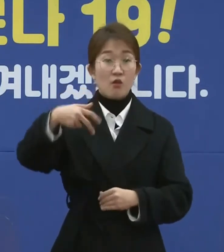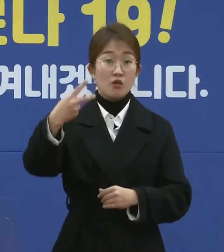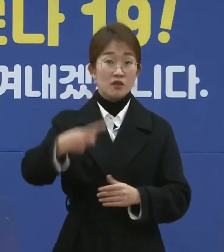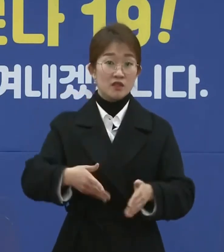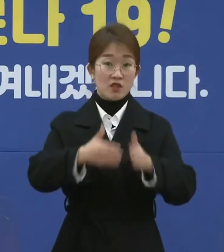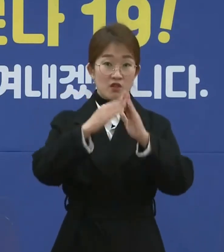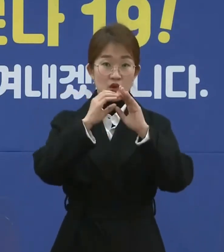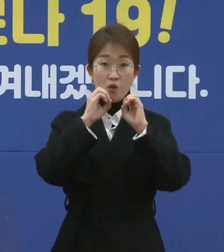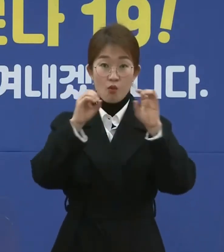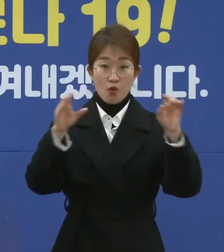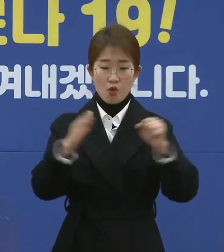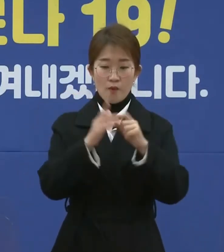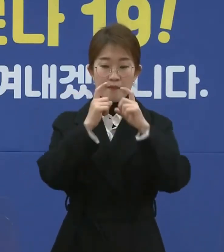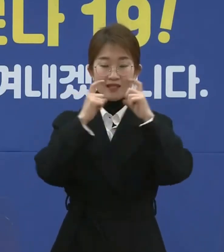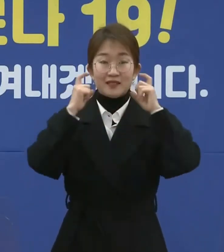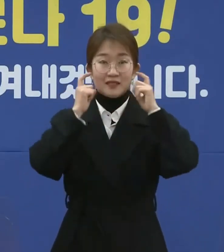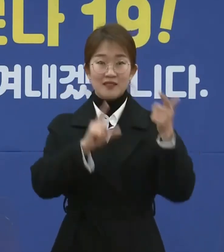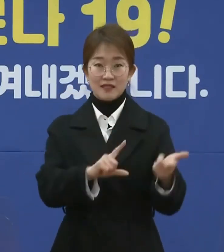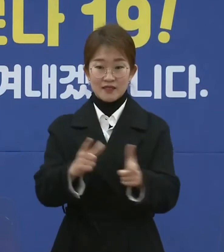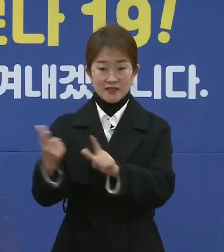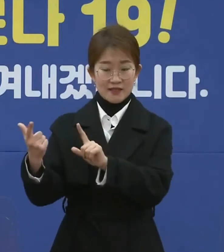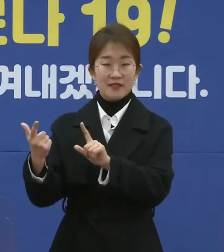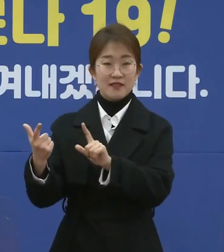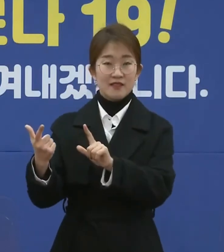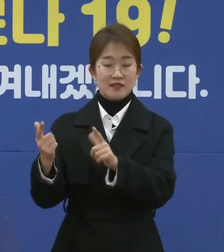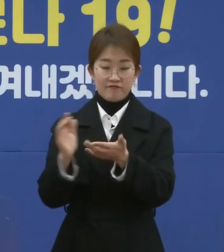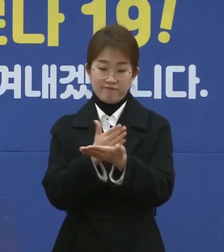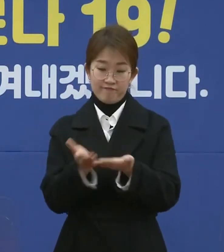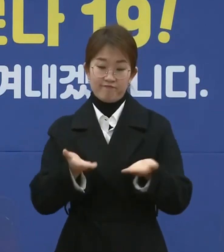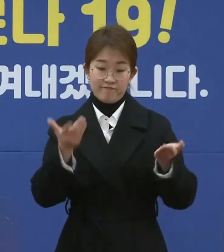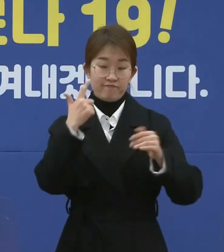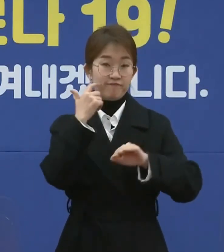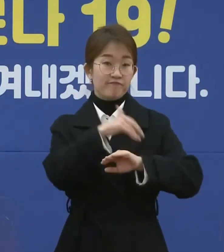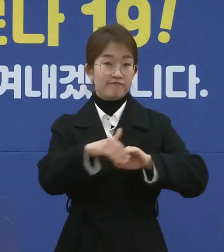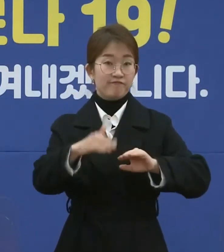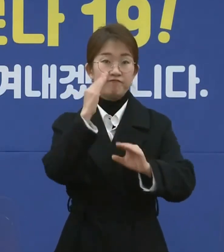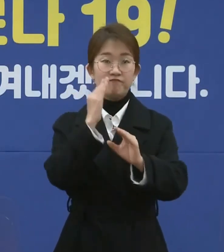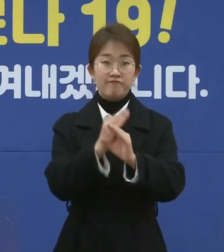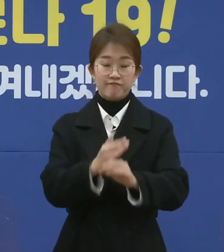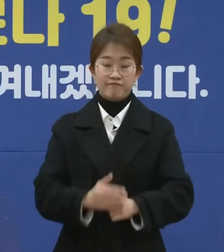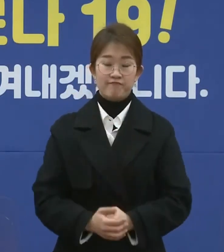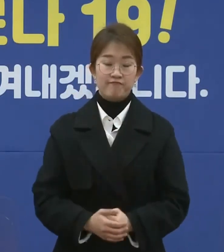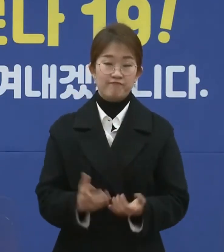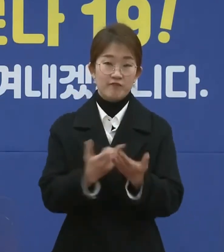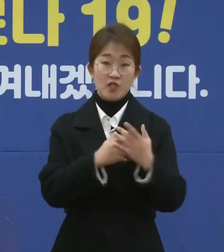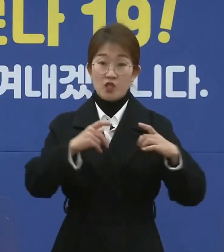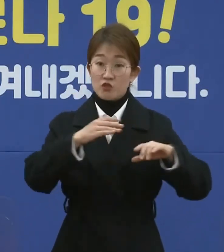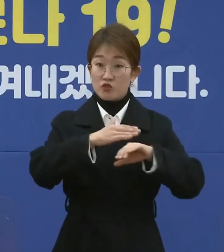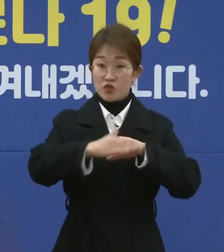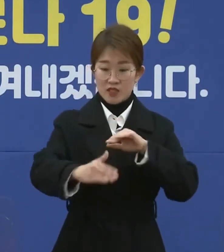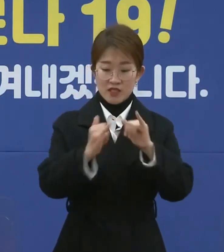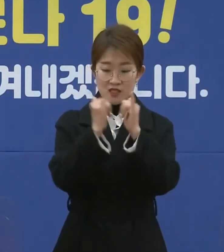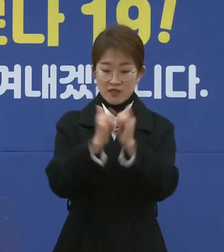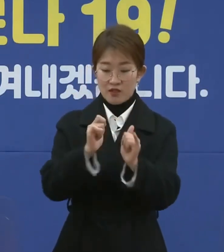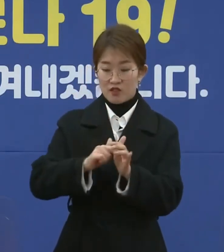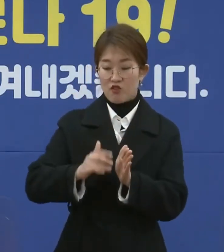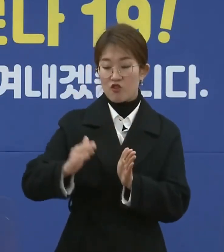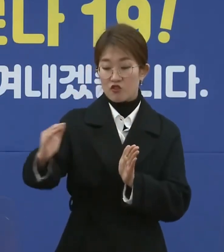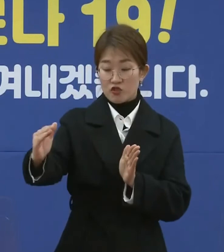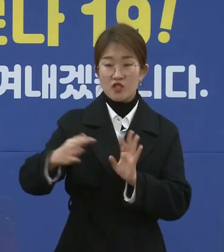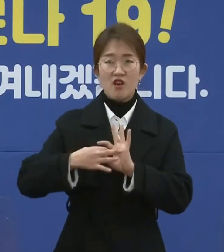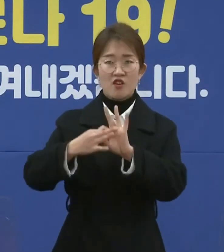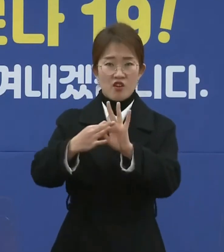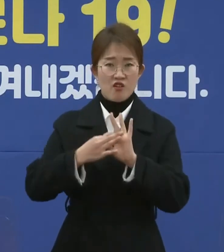마스크 등 방역물품을 제공하는 이벤트도 계획을 하고 있습니다. 제주형 사회적 거리 두기와 연계한